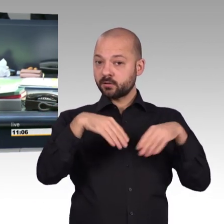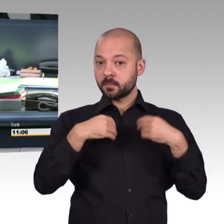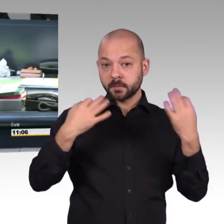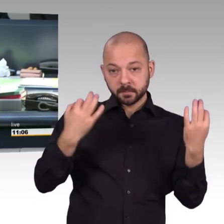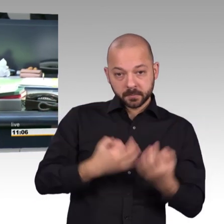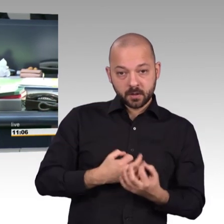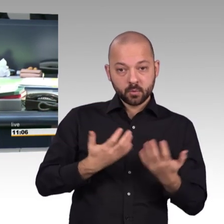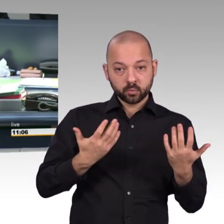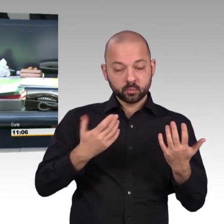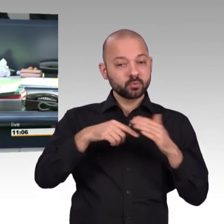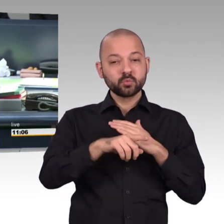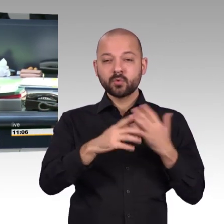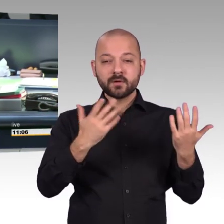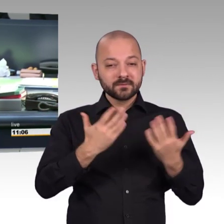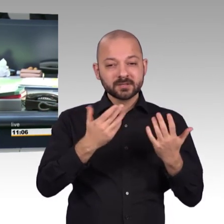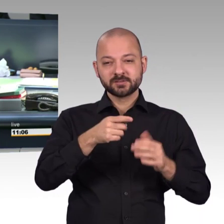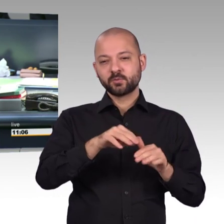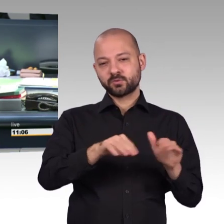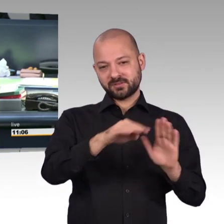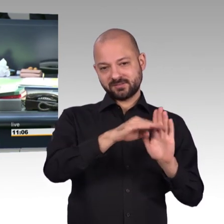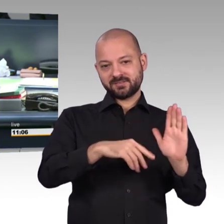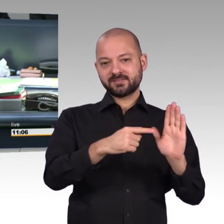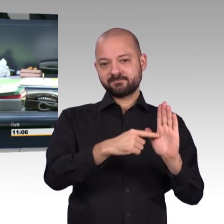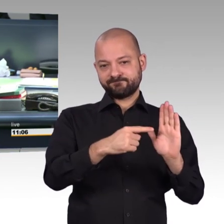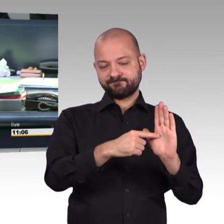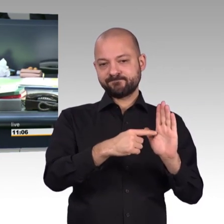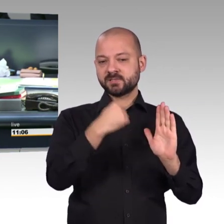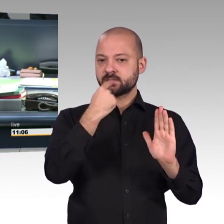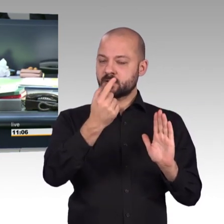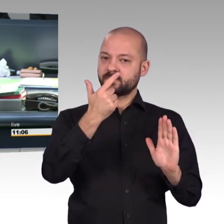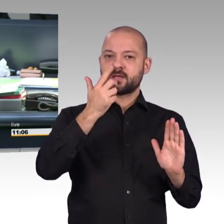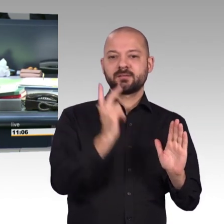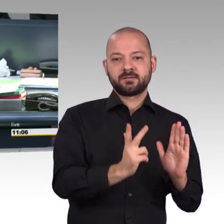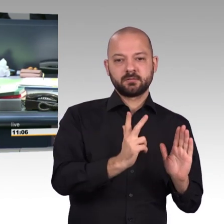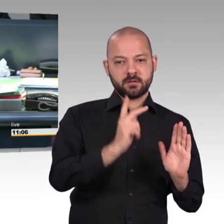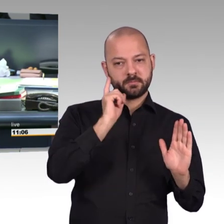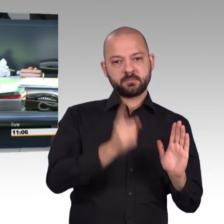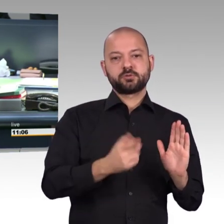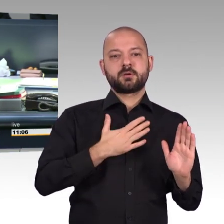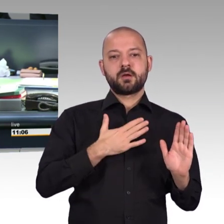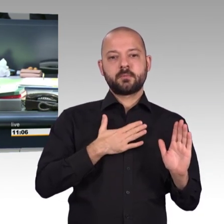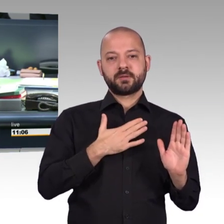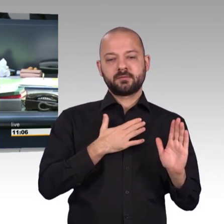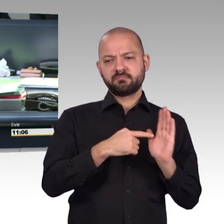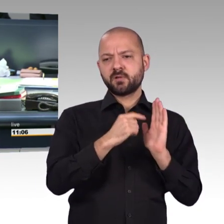Bundestages erforderlich. Das wären 473 Stimmen gewesen. Wir hatten 580